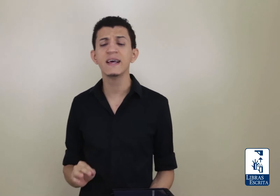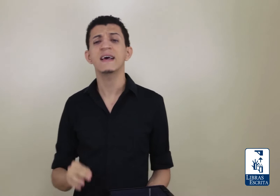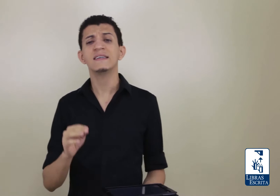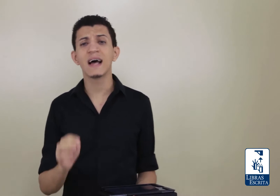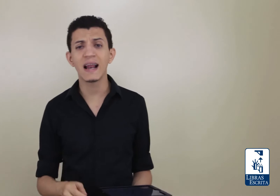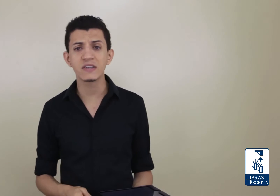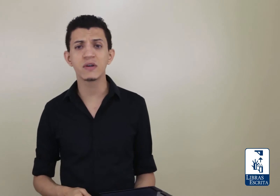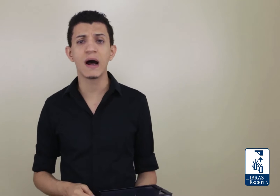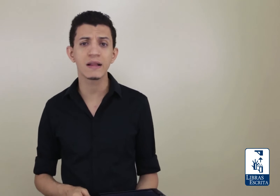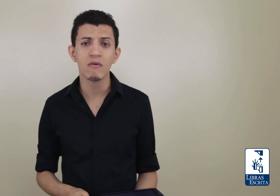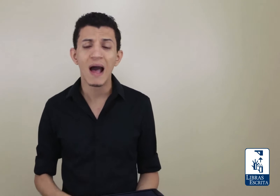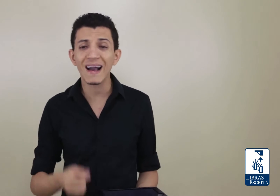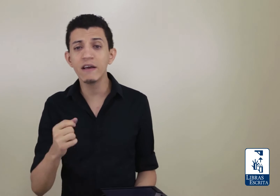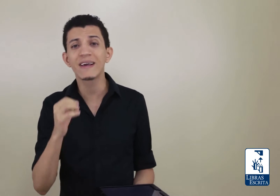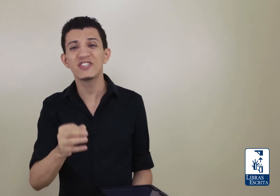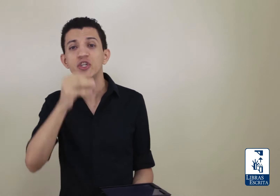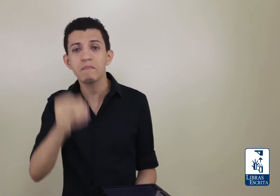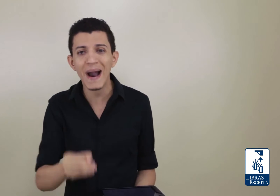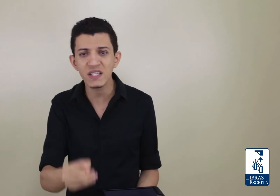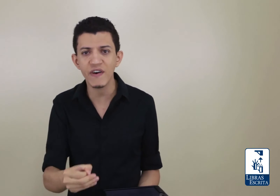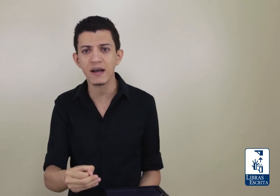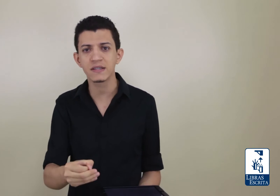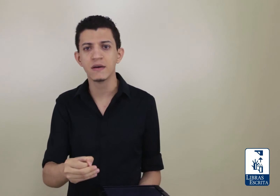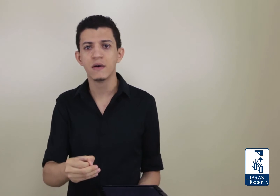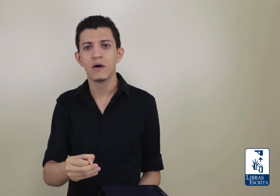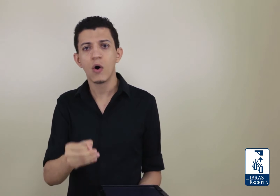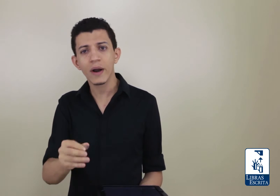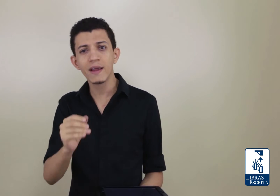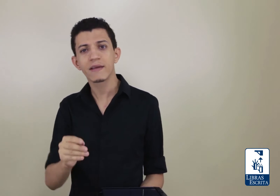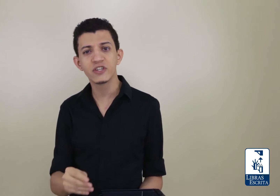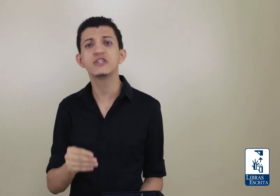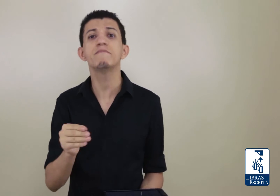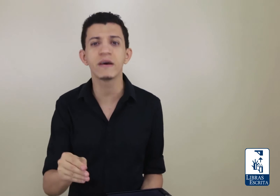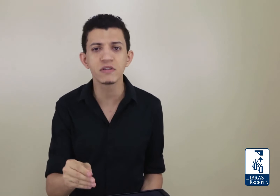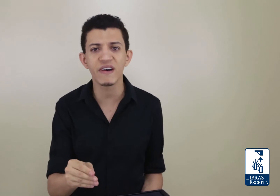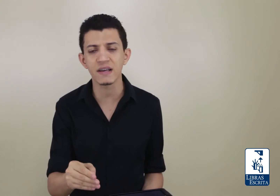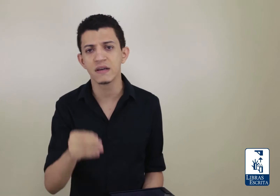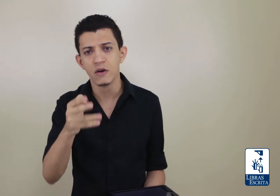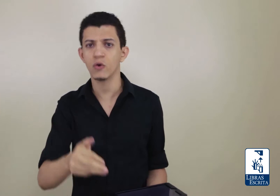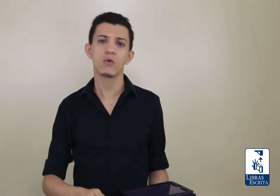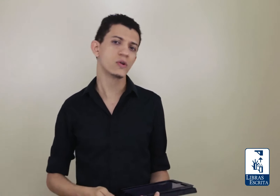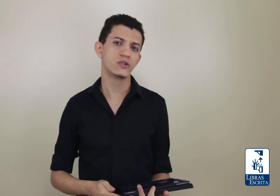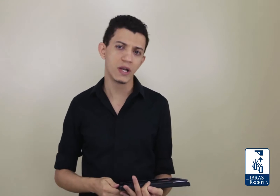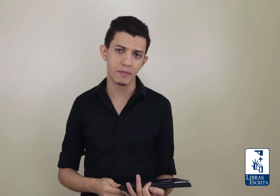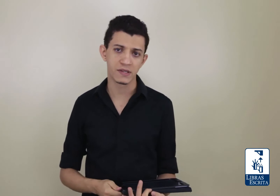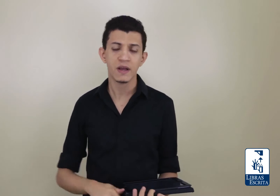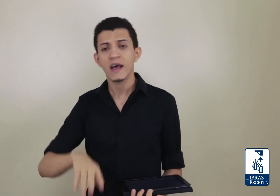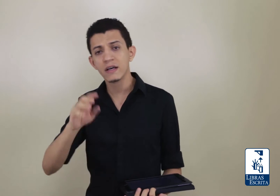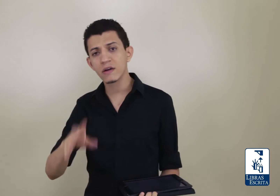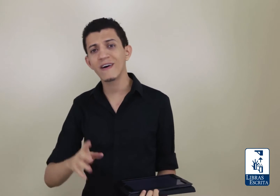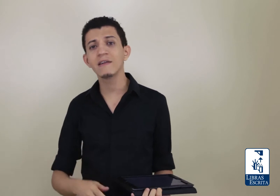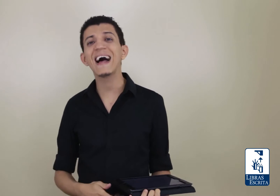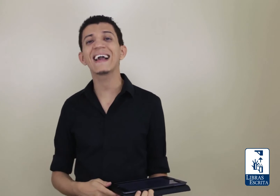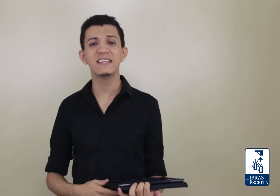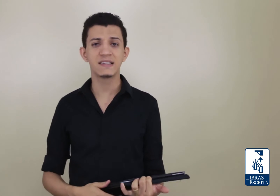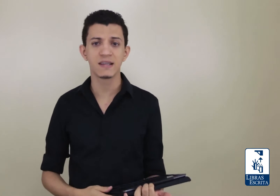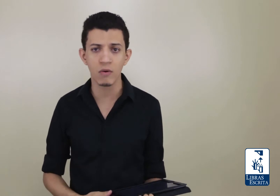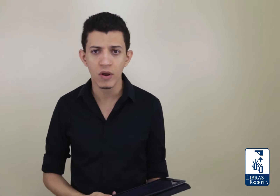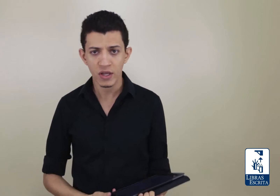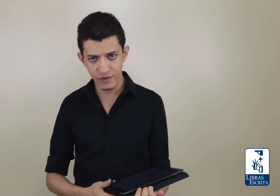está relacionada àquilo que a gente mais faz ou aquilo que a gente menos faz num curso de Libras. Ele está falando da aquisição de